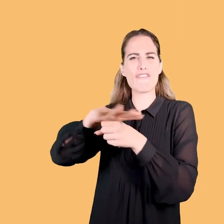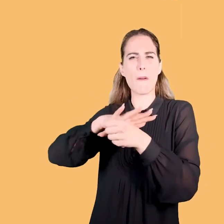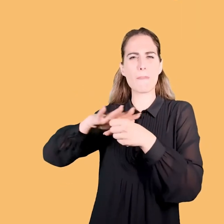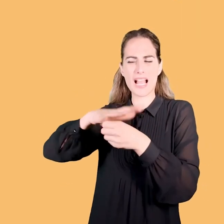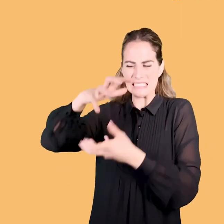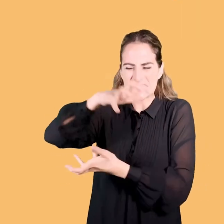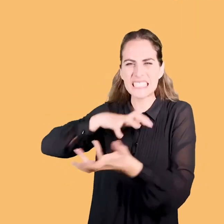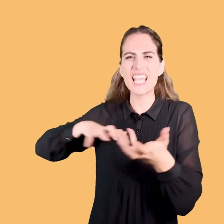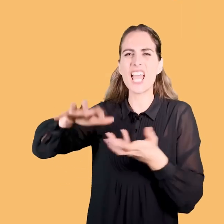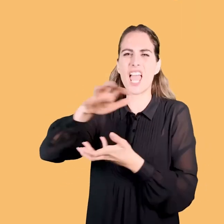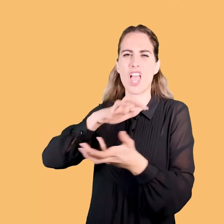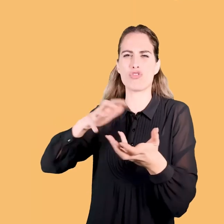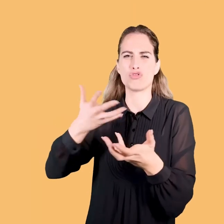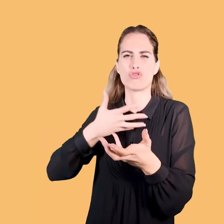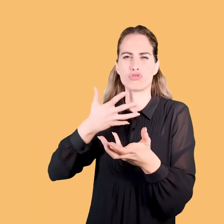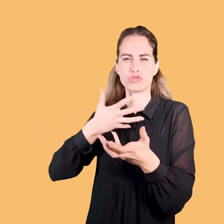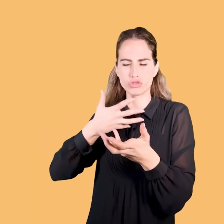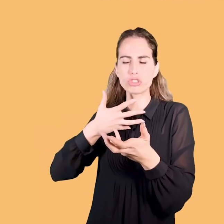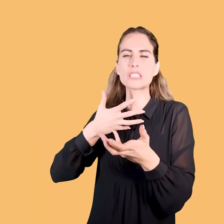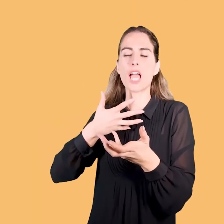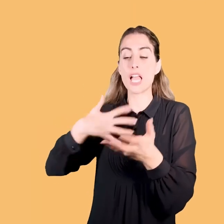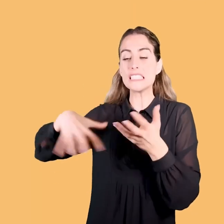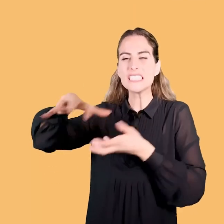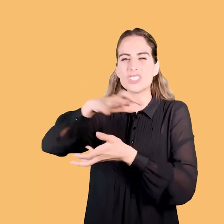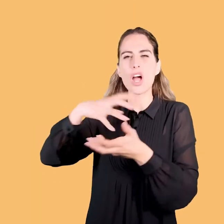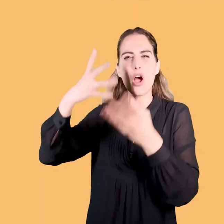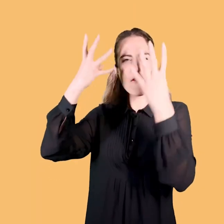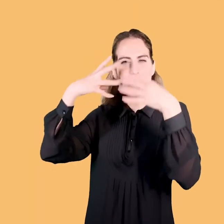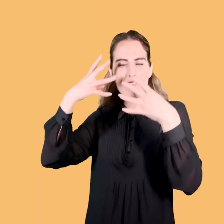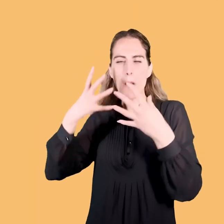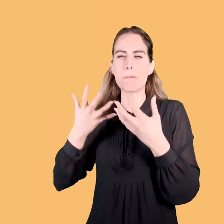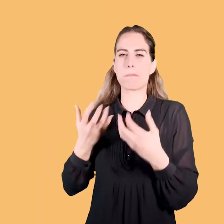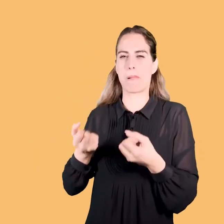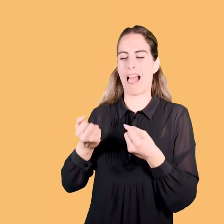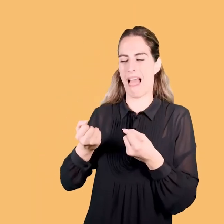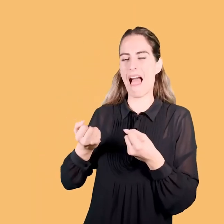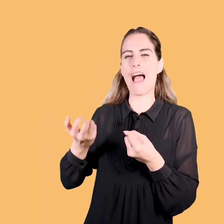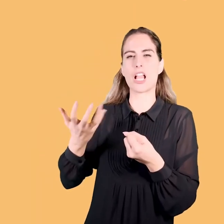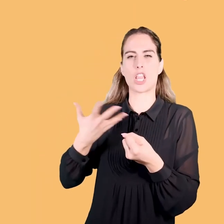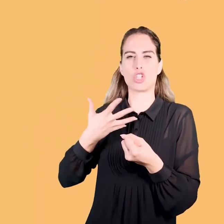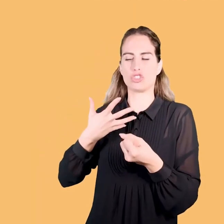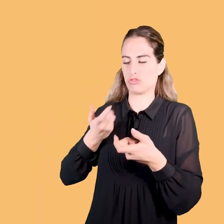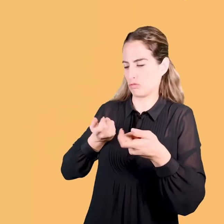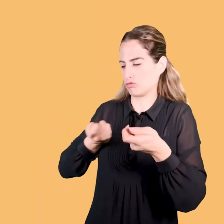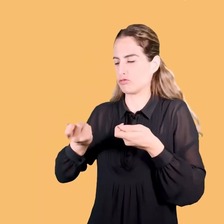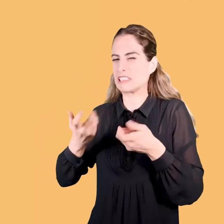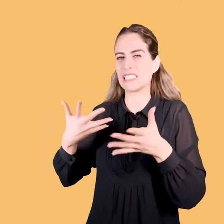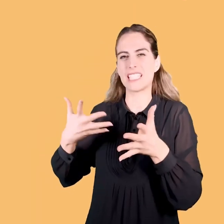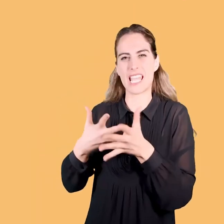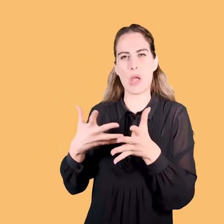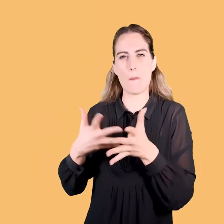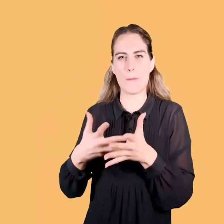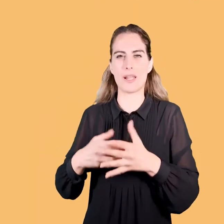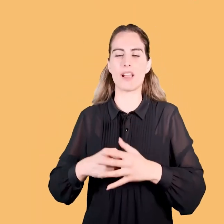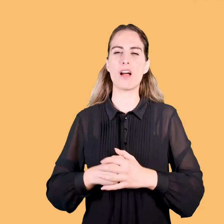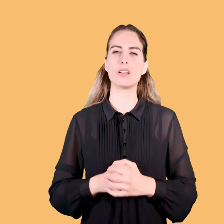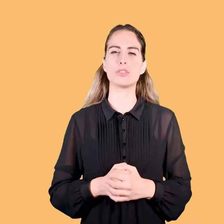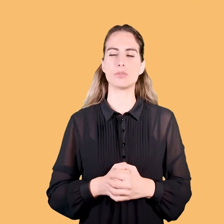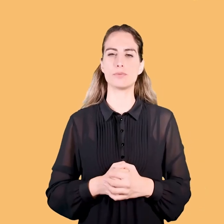dove regna il disordine, disordine mentale e anche pratico, insomma, nella gestione della casa.